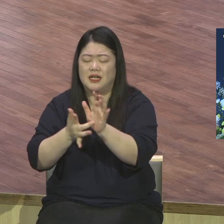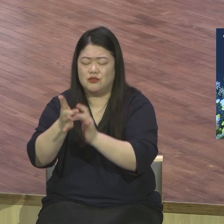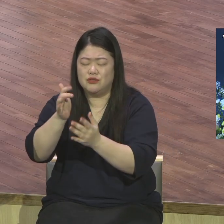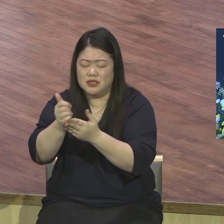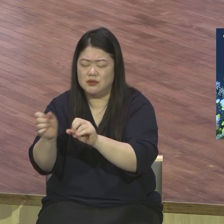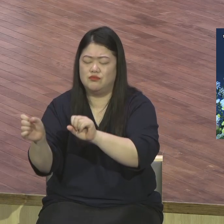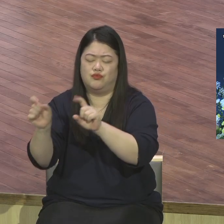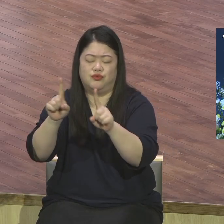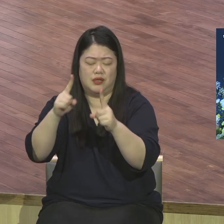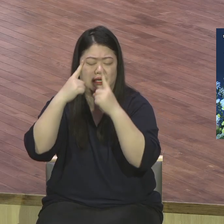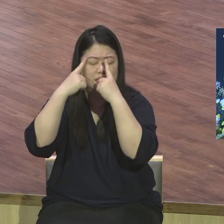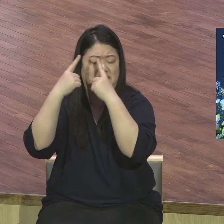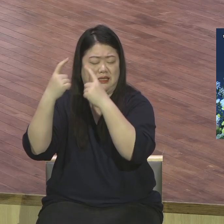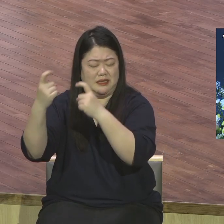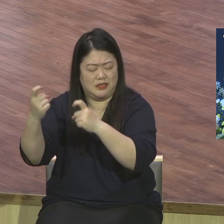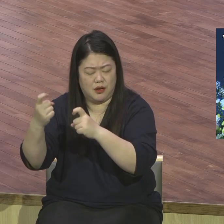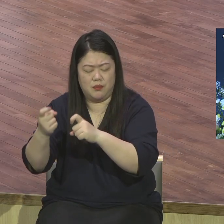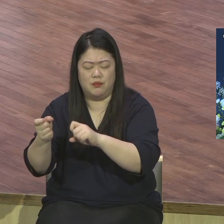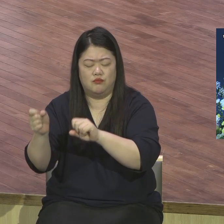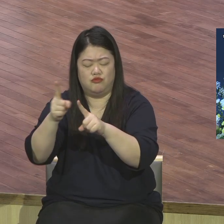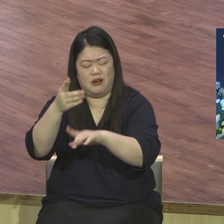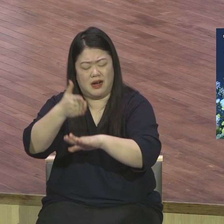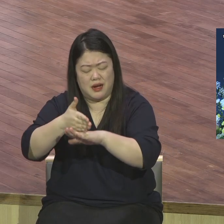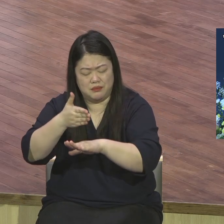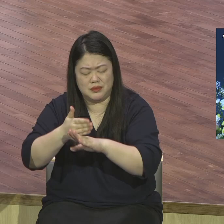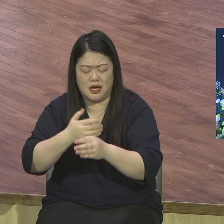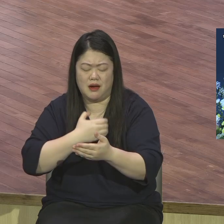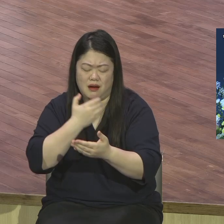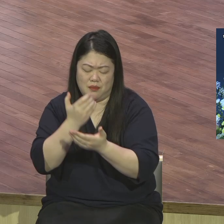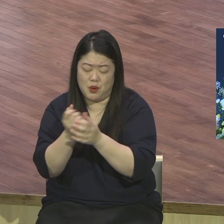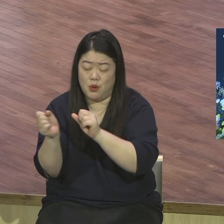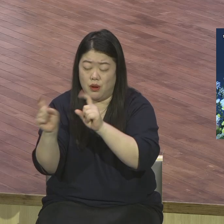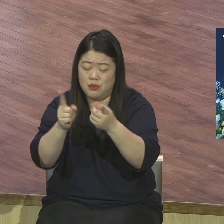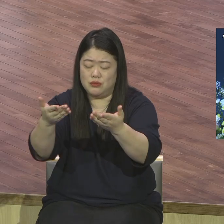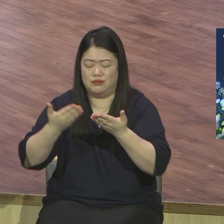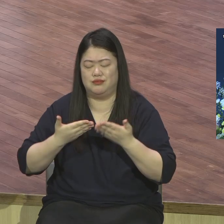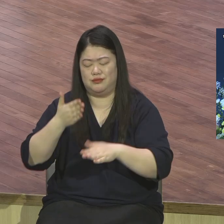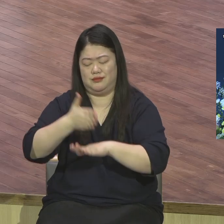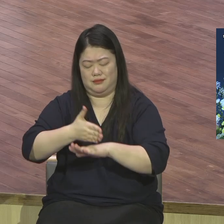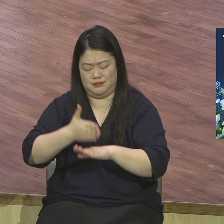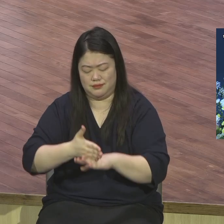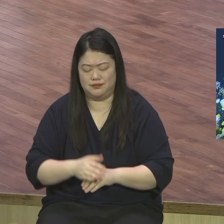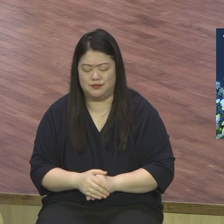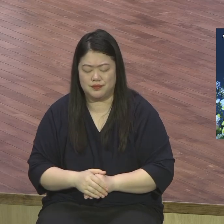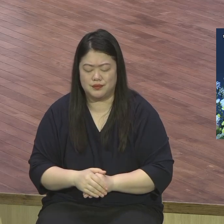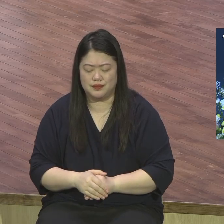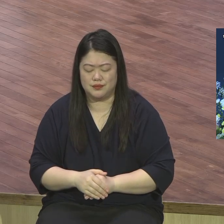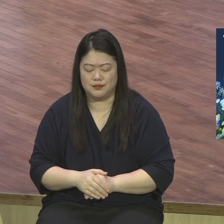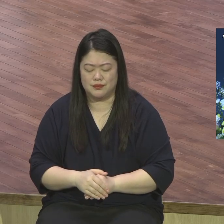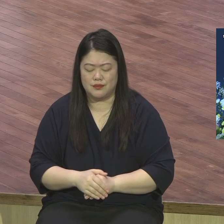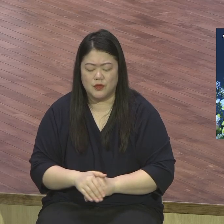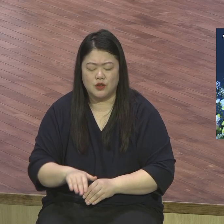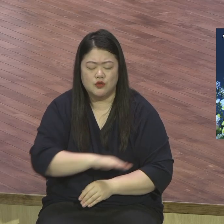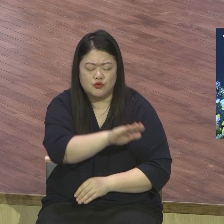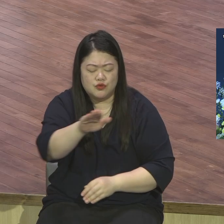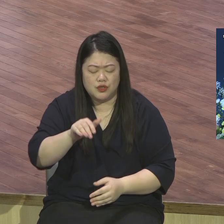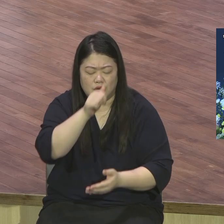회복시켜주시니 감사합니다 주님께서 우리의 생명을 보존하시기와야 우리에게 영원한